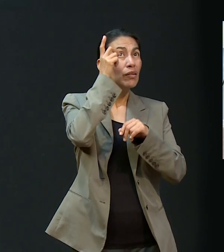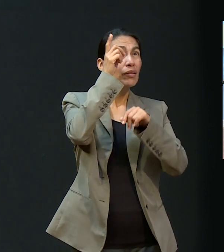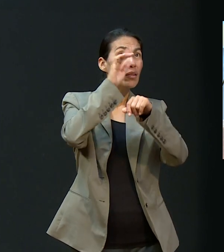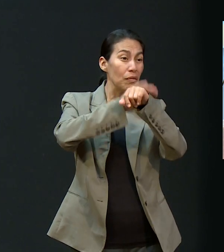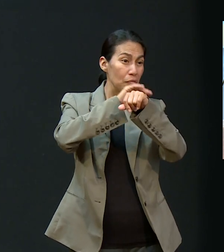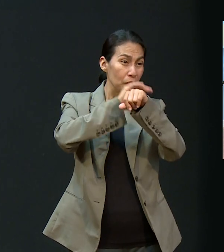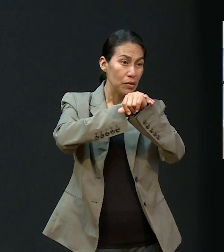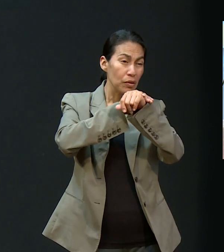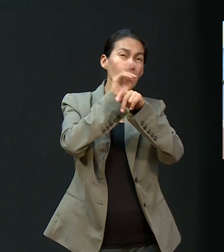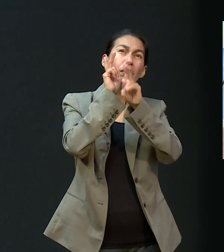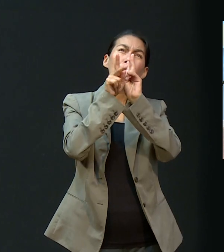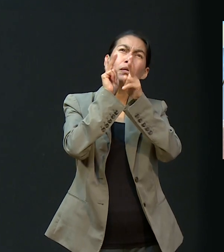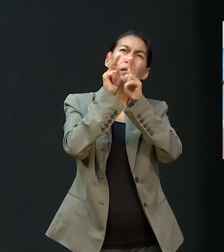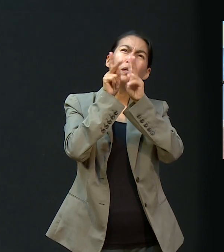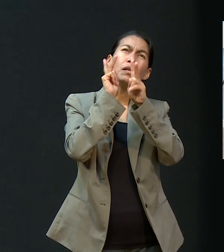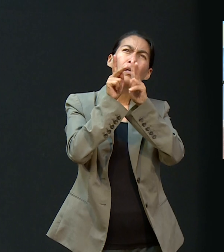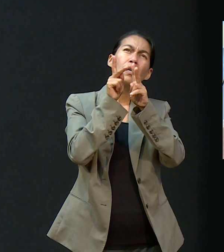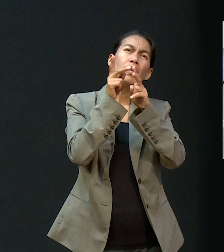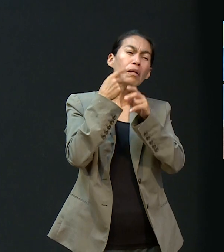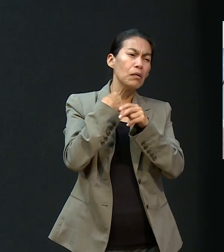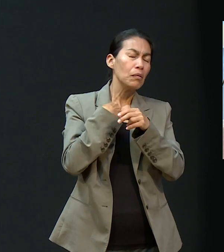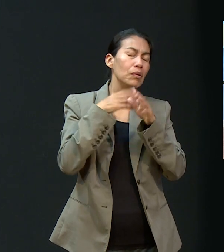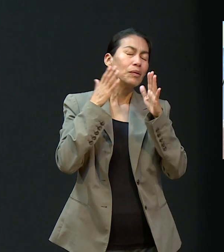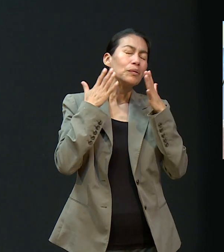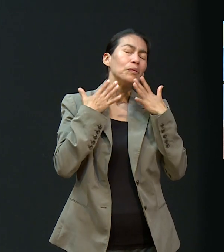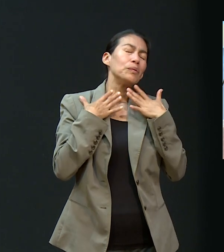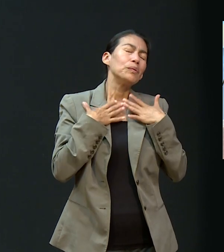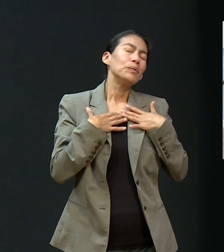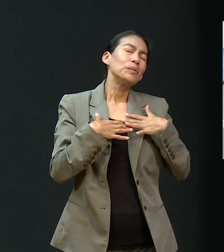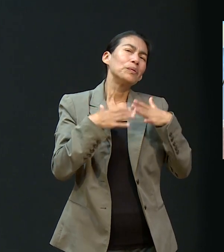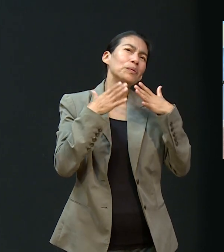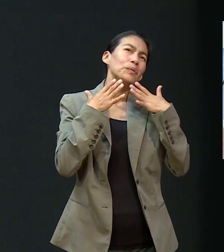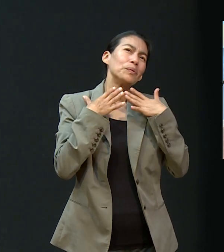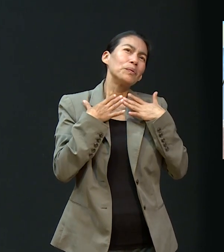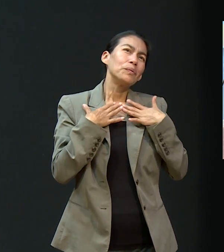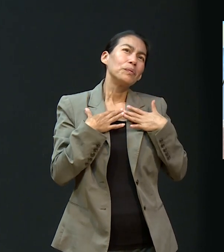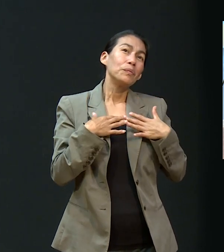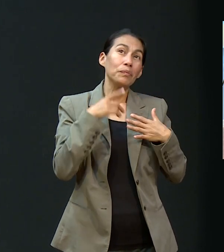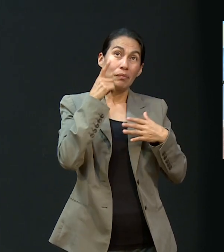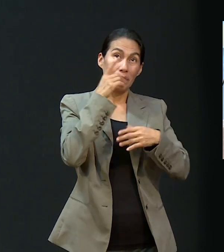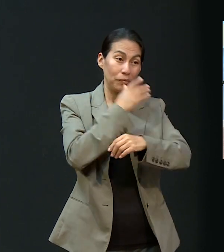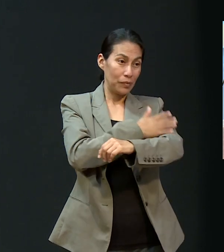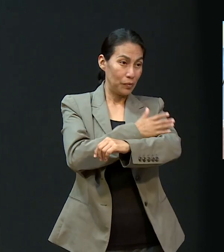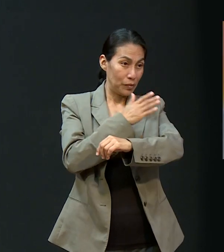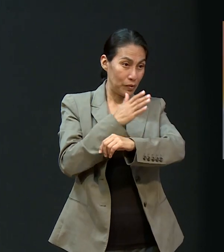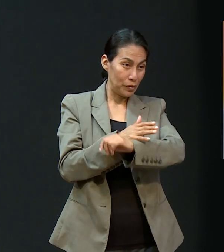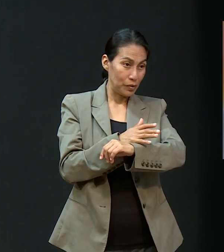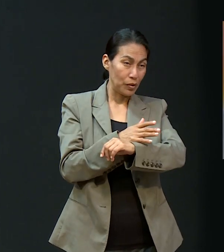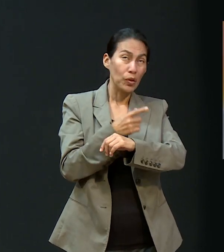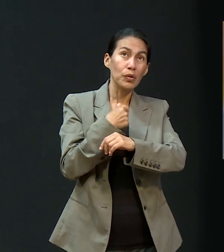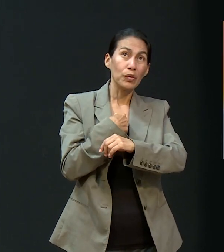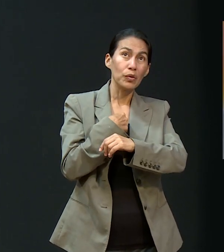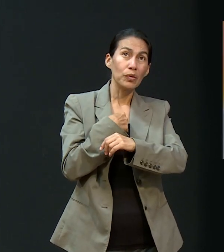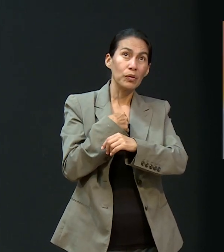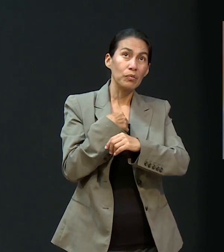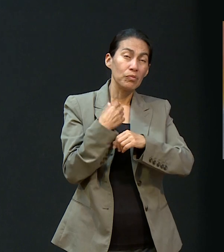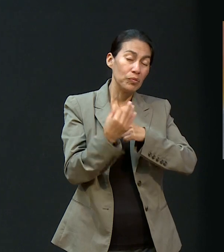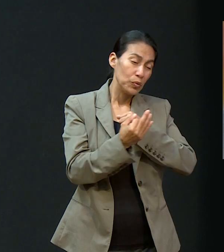amigo, pero también es un consuelo, un compañero. Siento un refugio para mí.